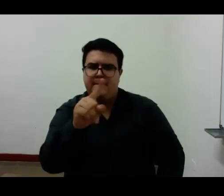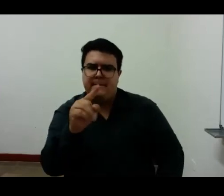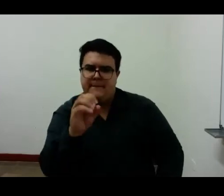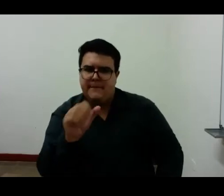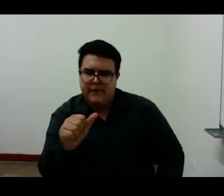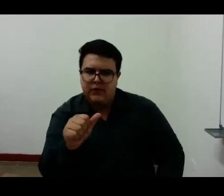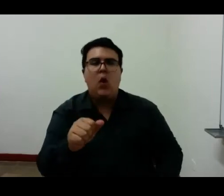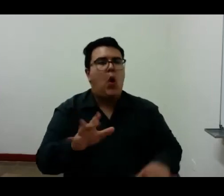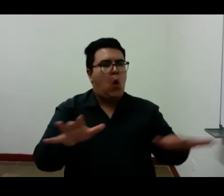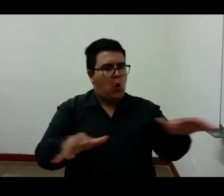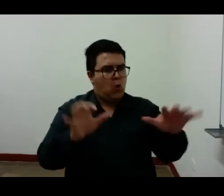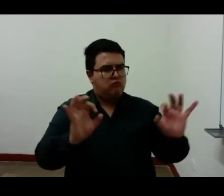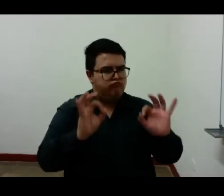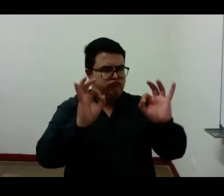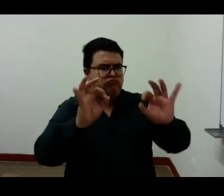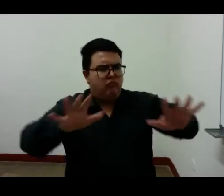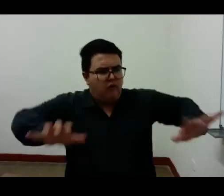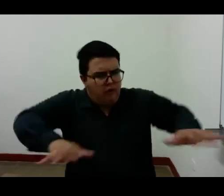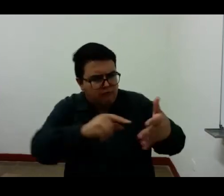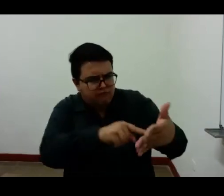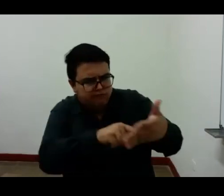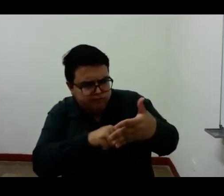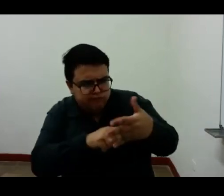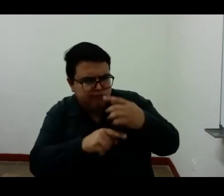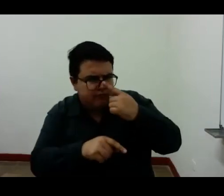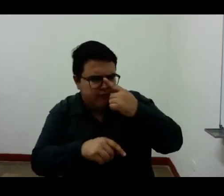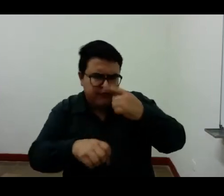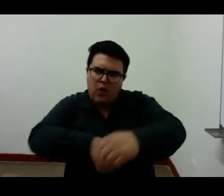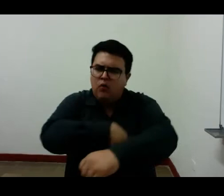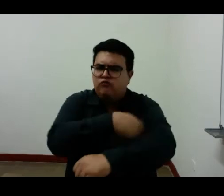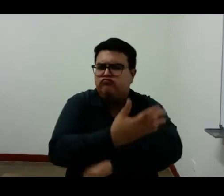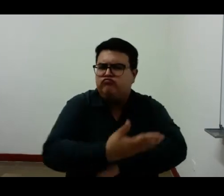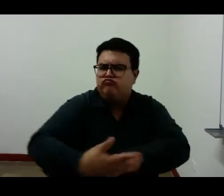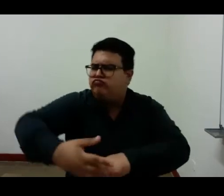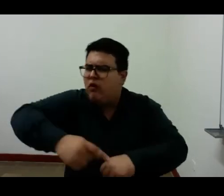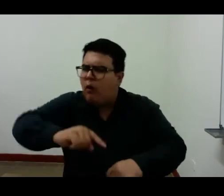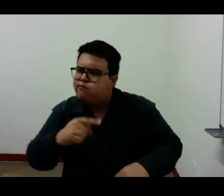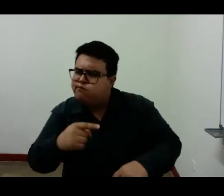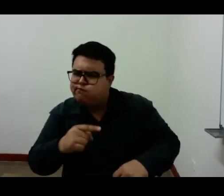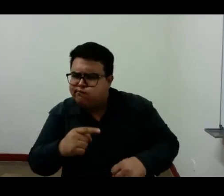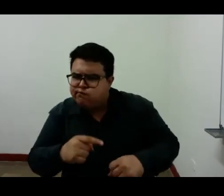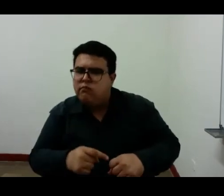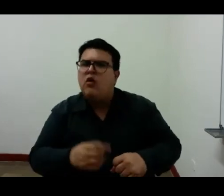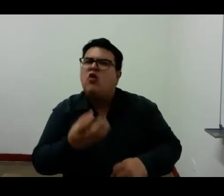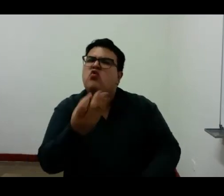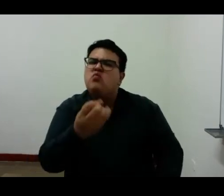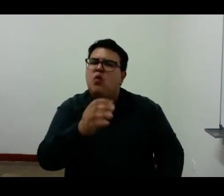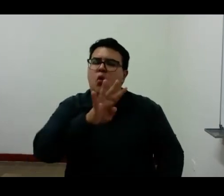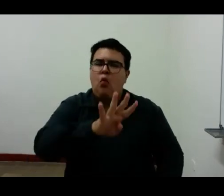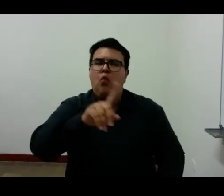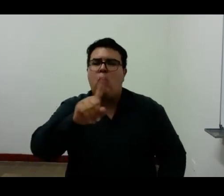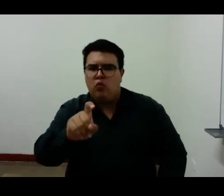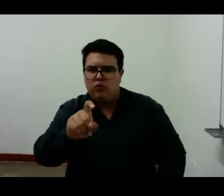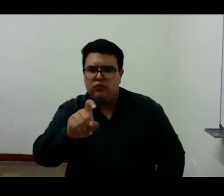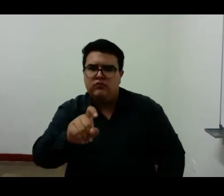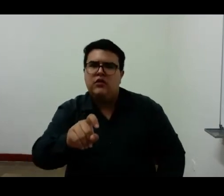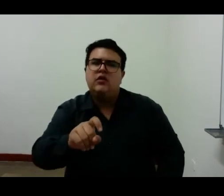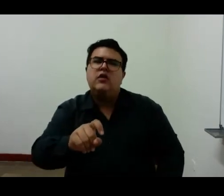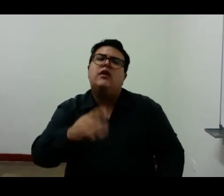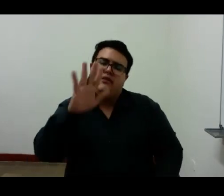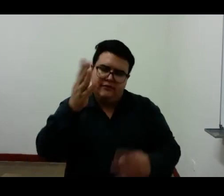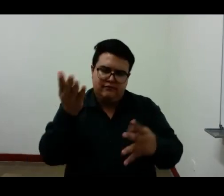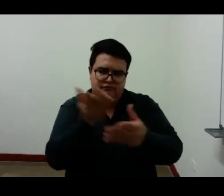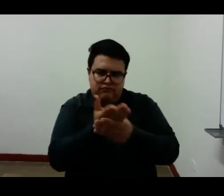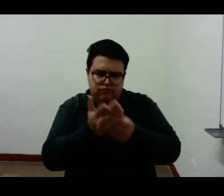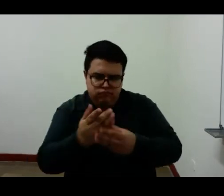ingénito el poema es el número 46 del guardador de rebaños